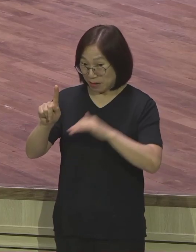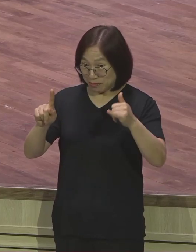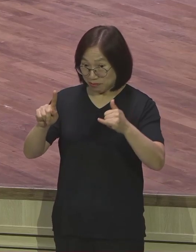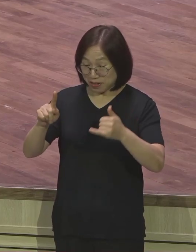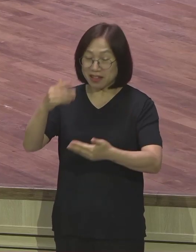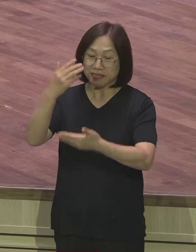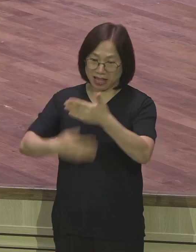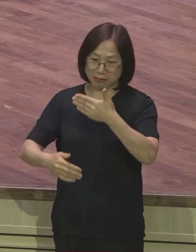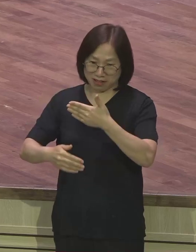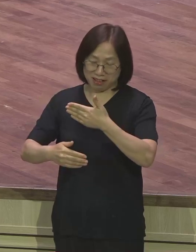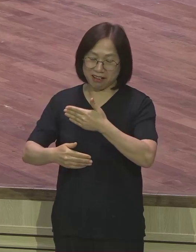겁니다.